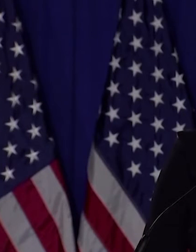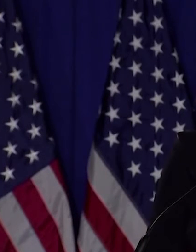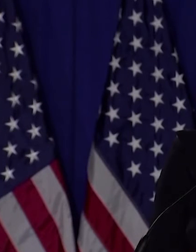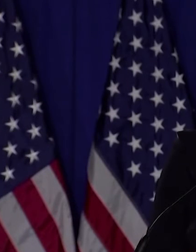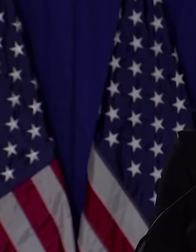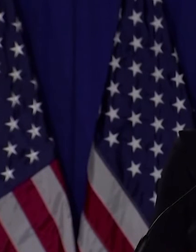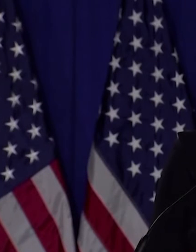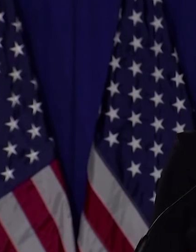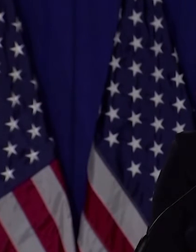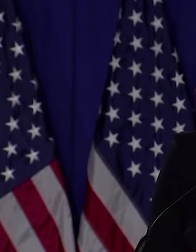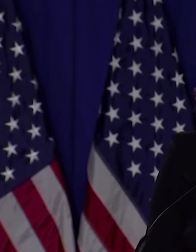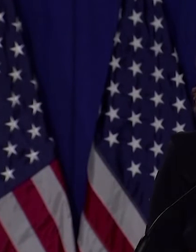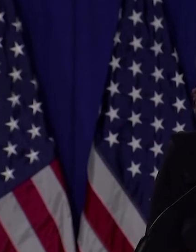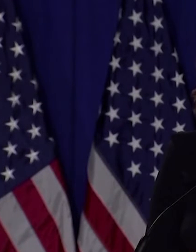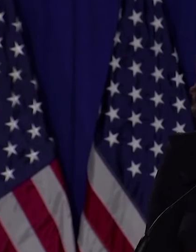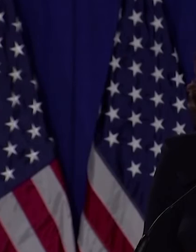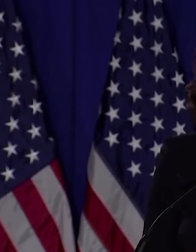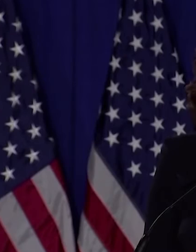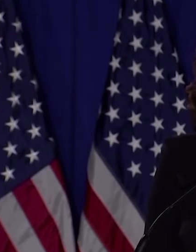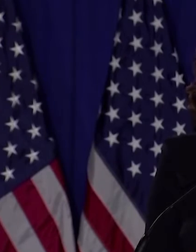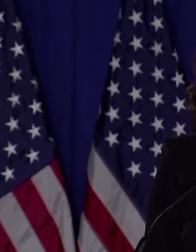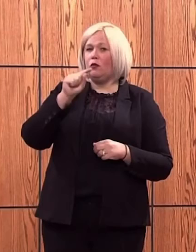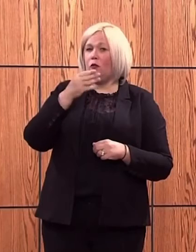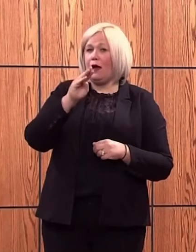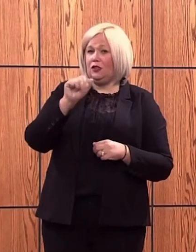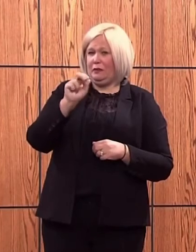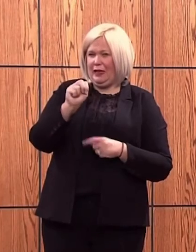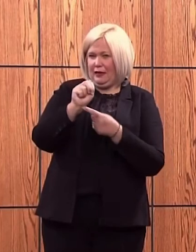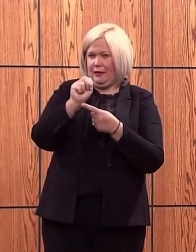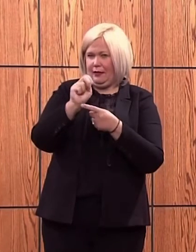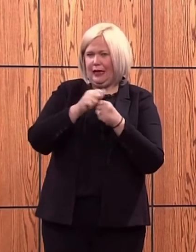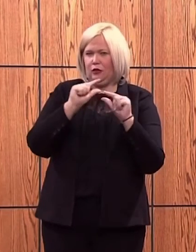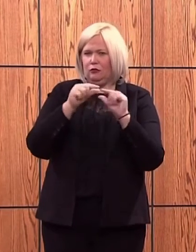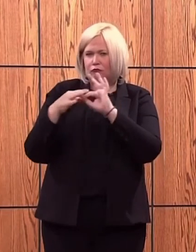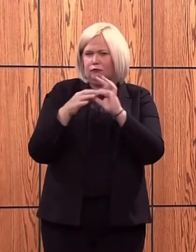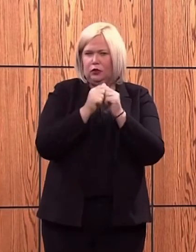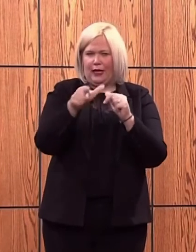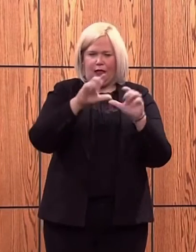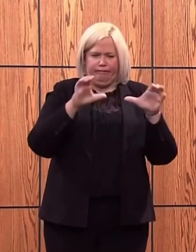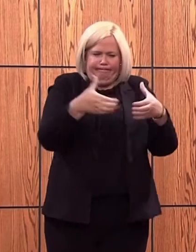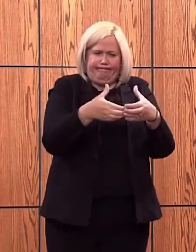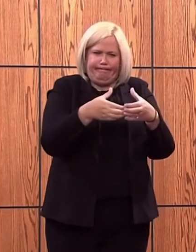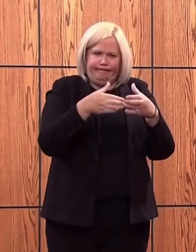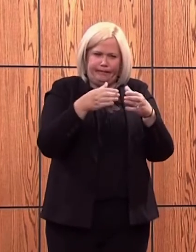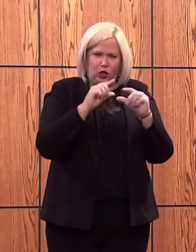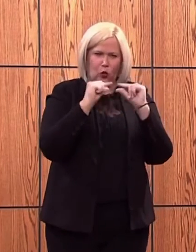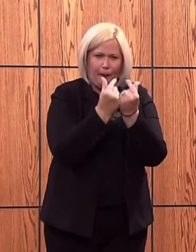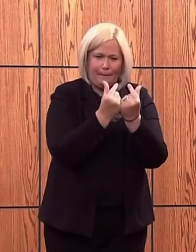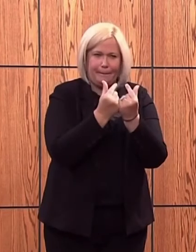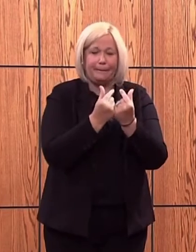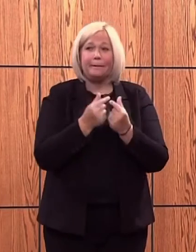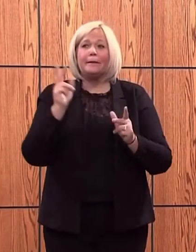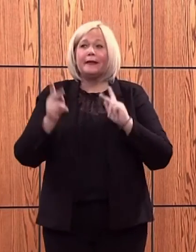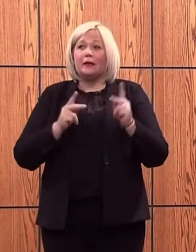dan terlibat dalam perencanaan dan pelatihan untuk operasi penyerangan gedung kapital Michigan dan untuk menculik pejabat pemerintah,